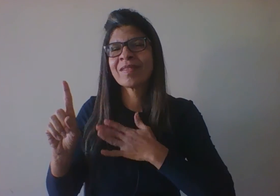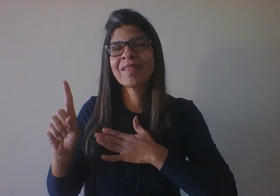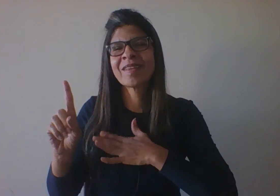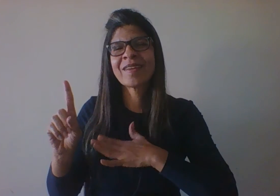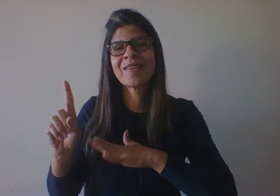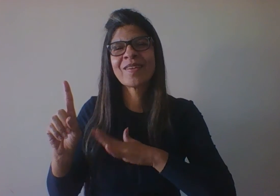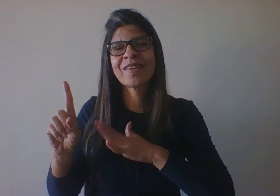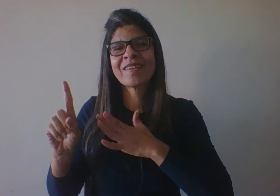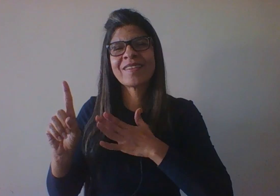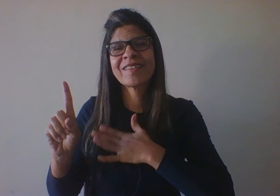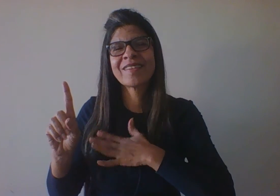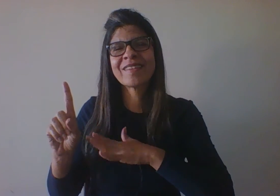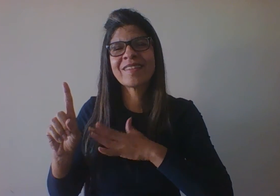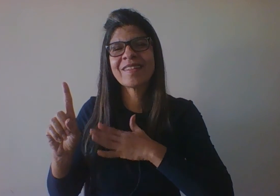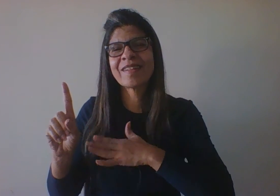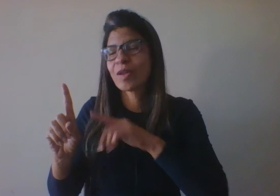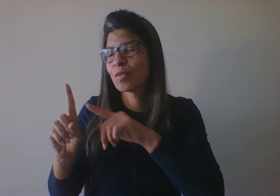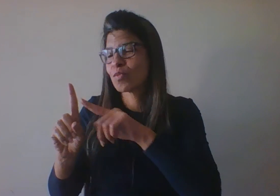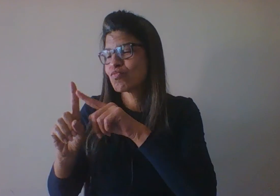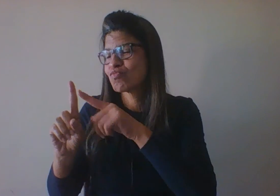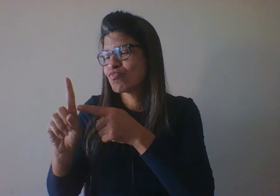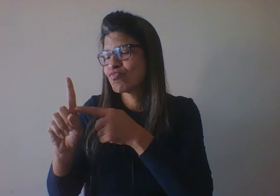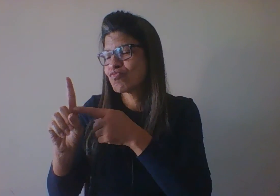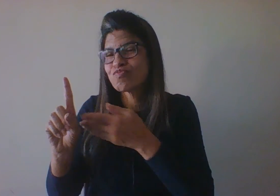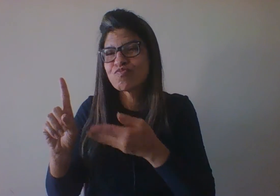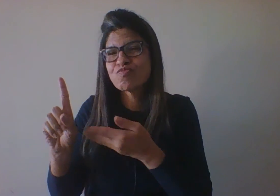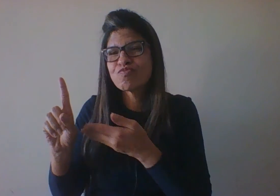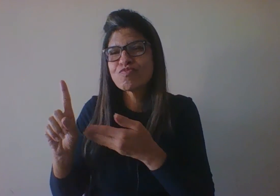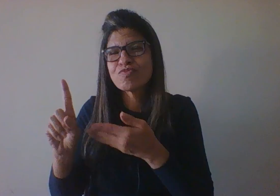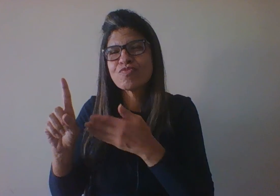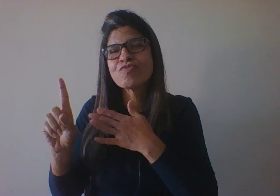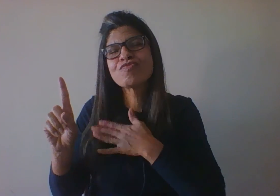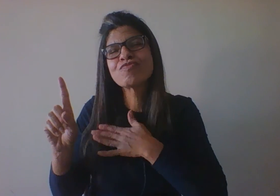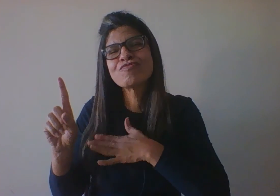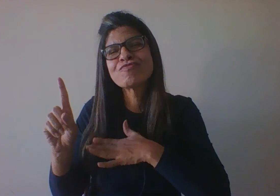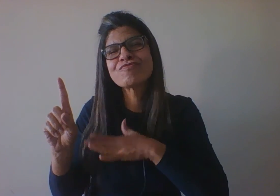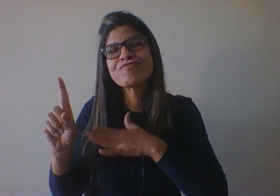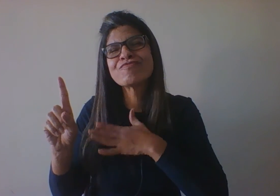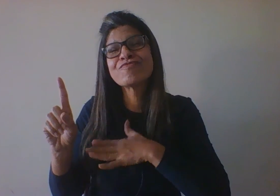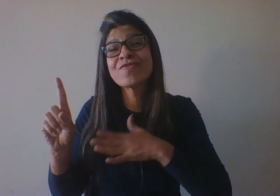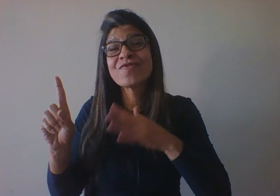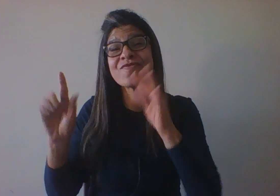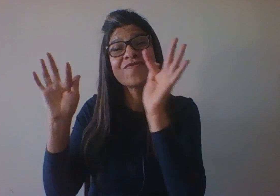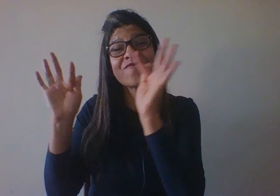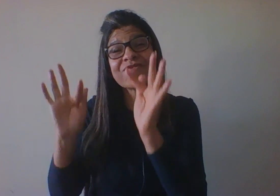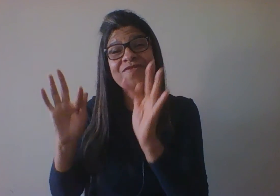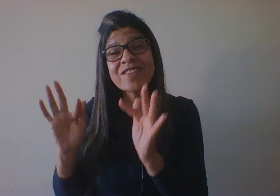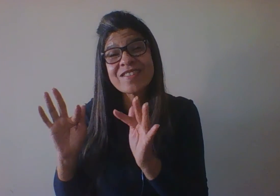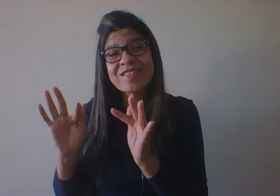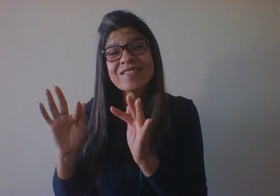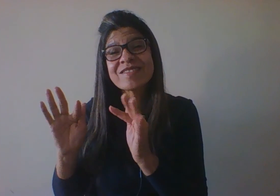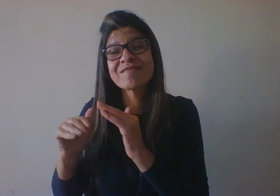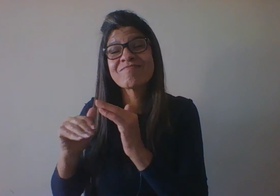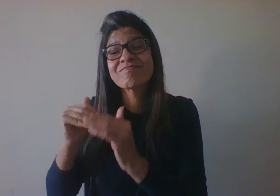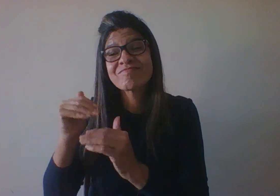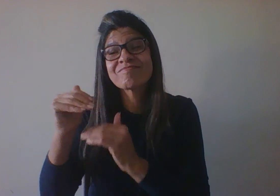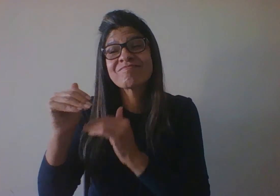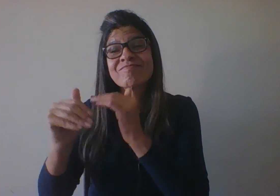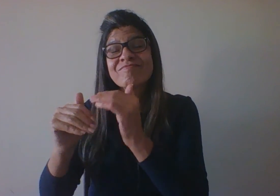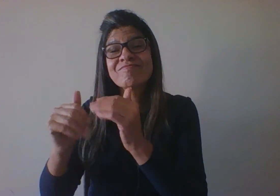seu feto, a madureza, se desenvolva de maneira adequada. o análogo também pode acontecer.